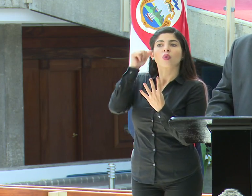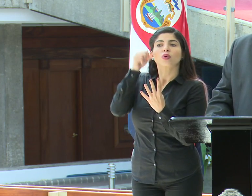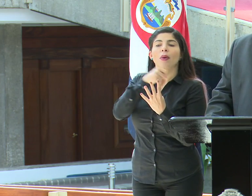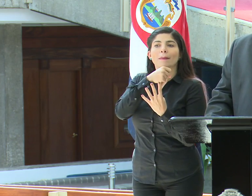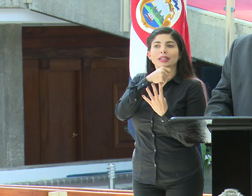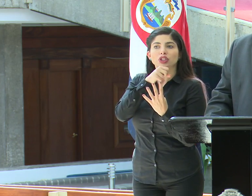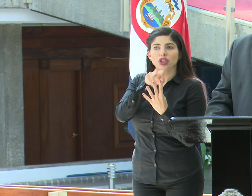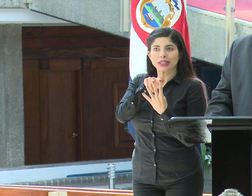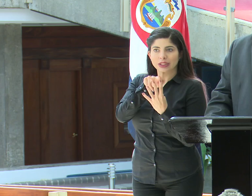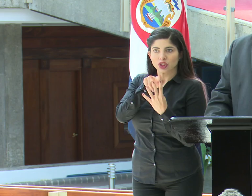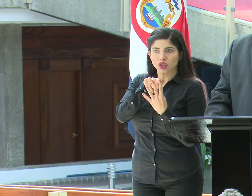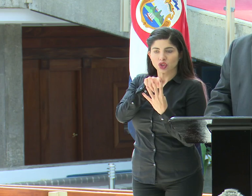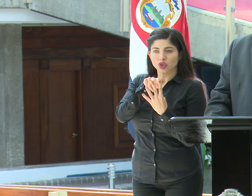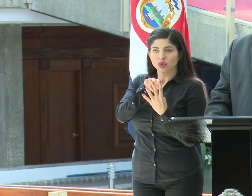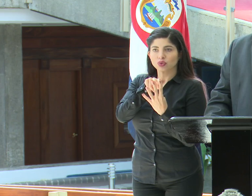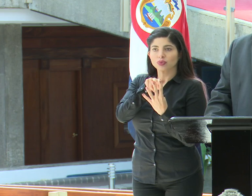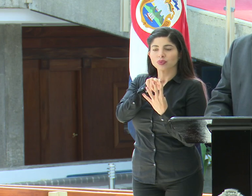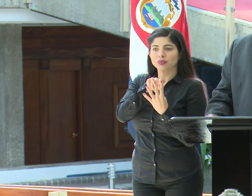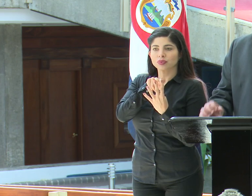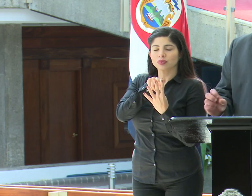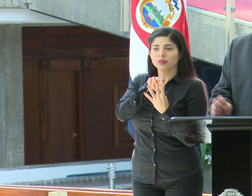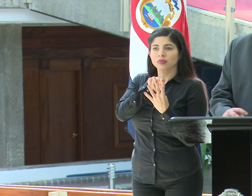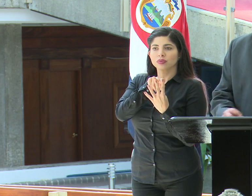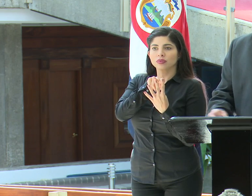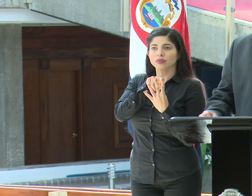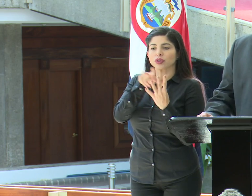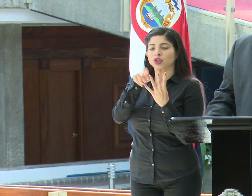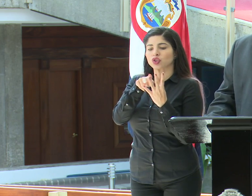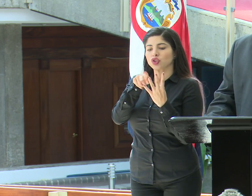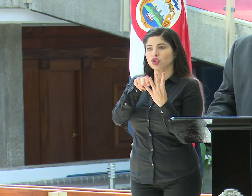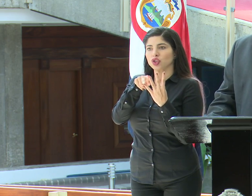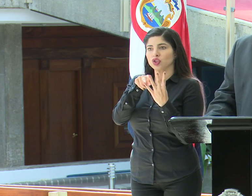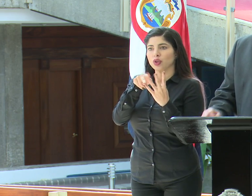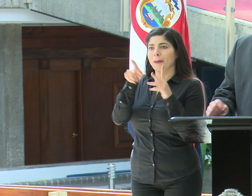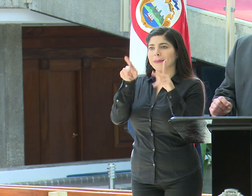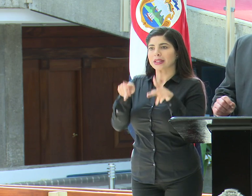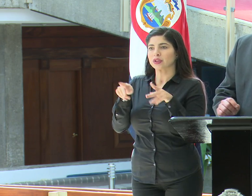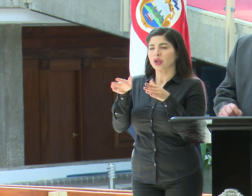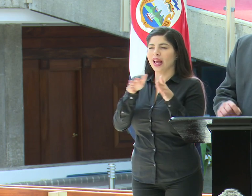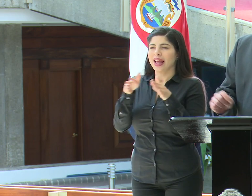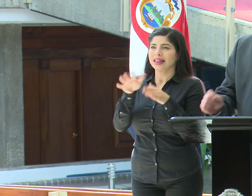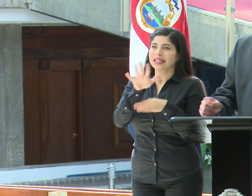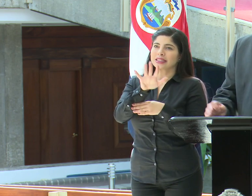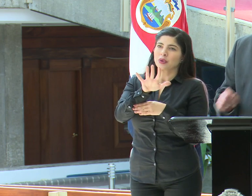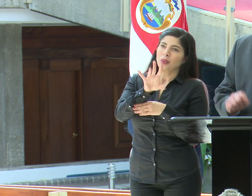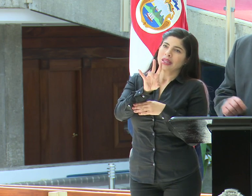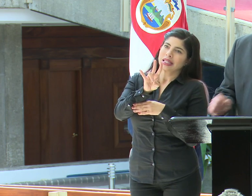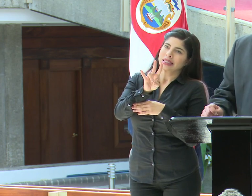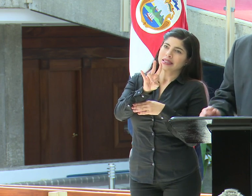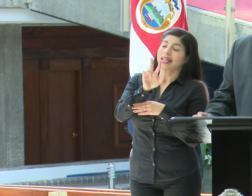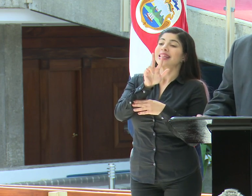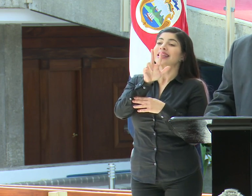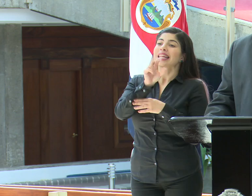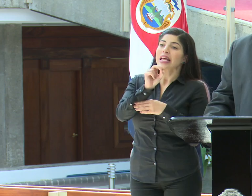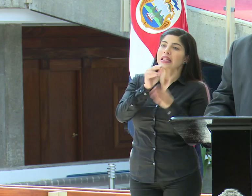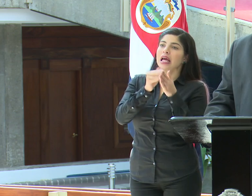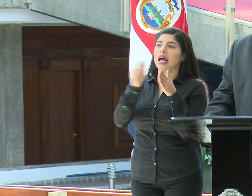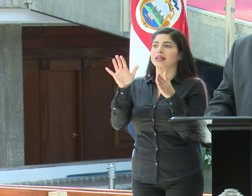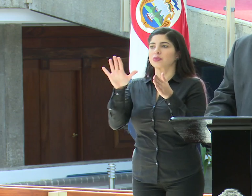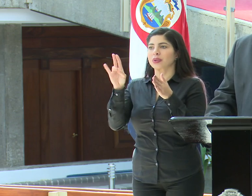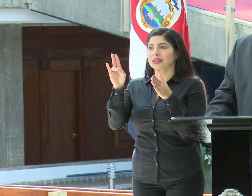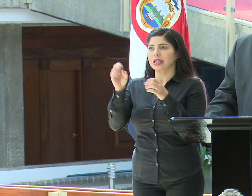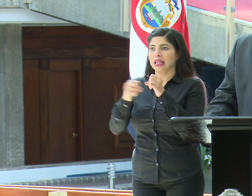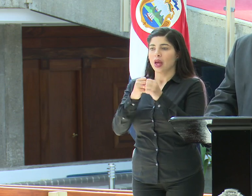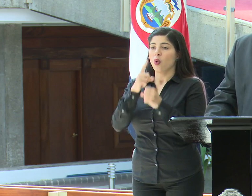y dos personas entre los 57, entre los 30 y 57 años,